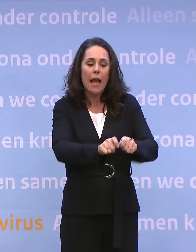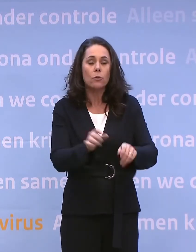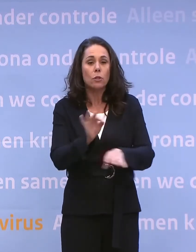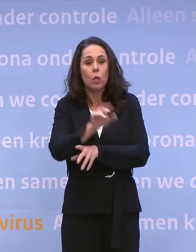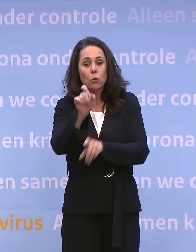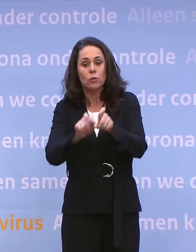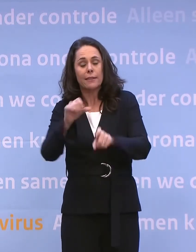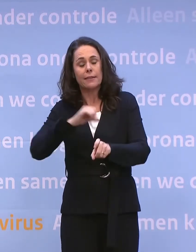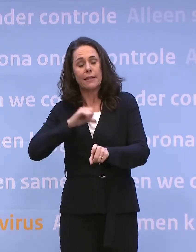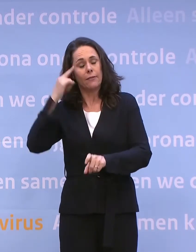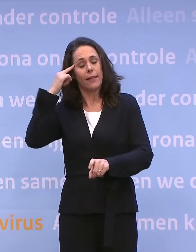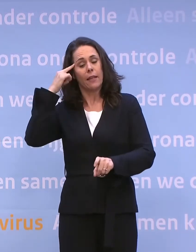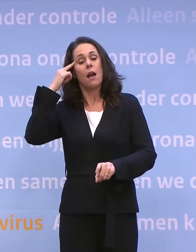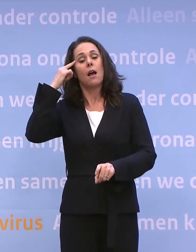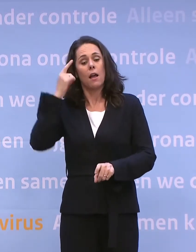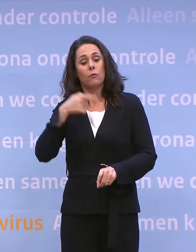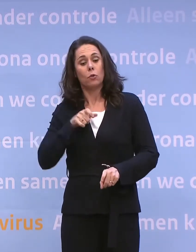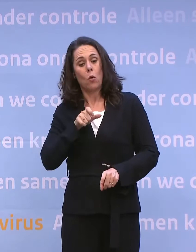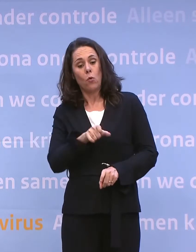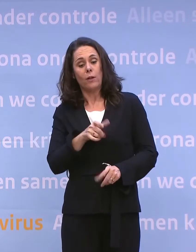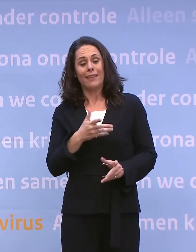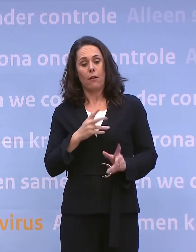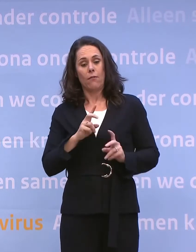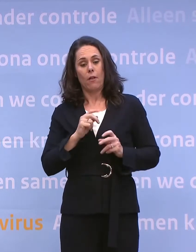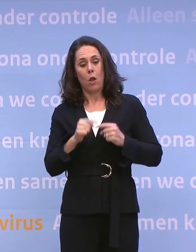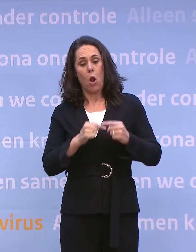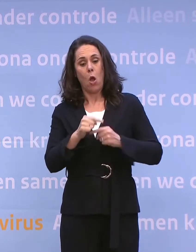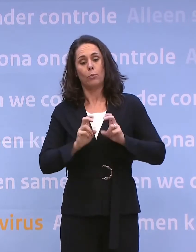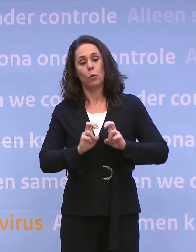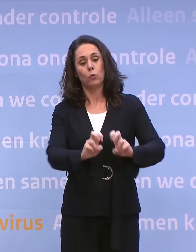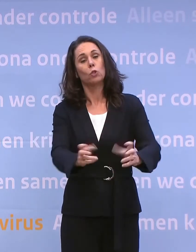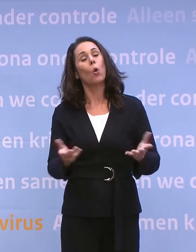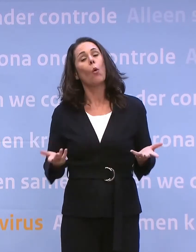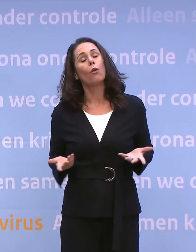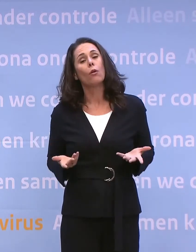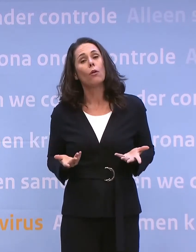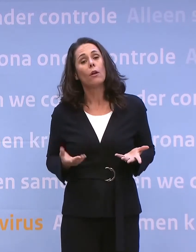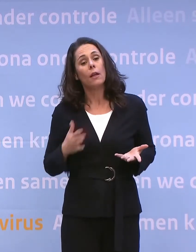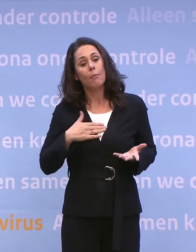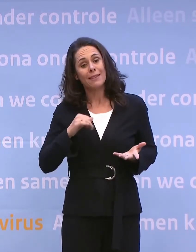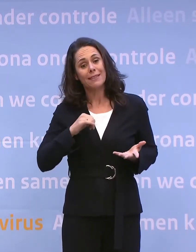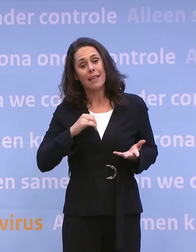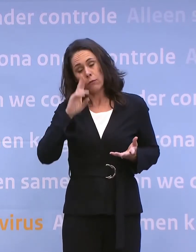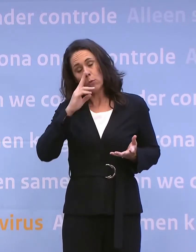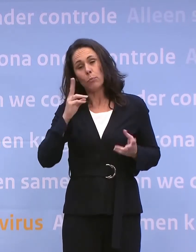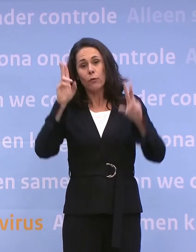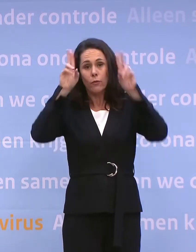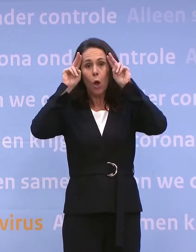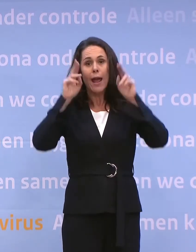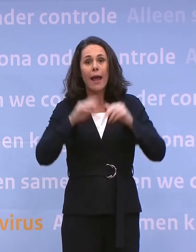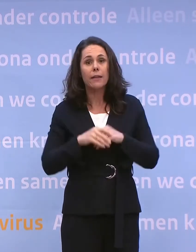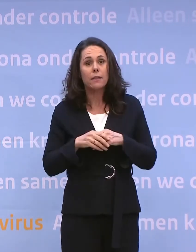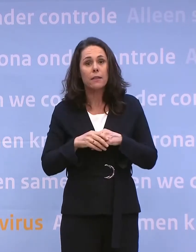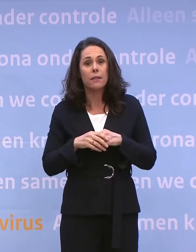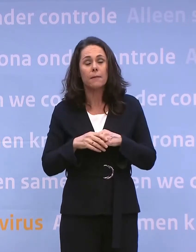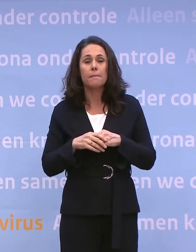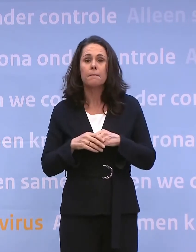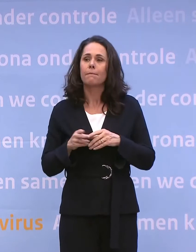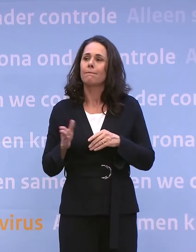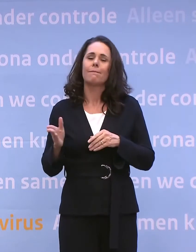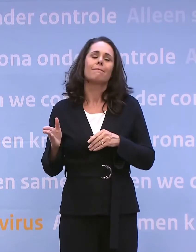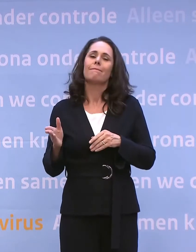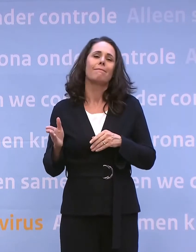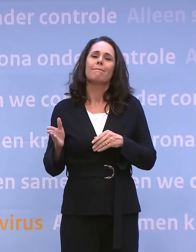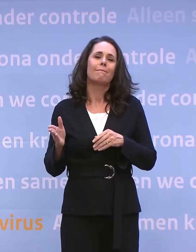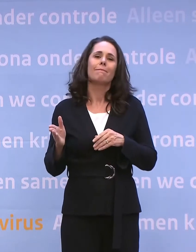aan het geven is. Denkt u dat dit bijdraagt aan de ernst van de coronacrisis? Nee, dat zou ik zo niet voelen. Kijk, op